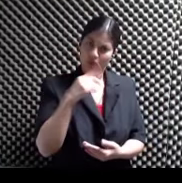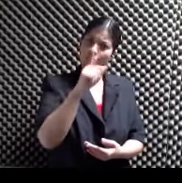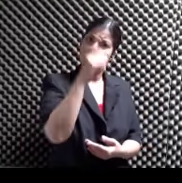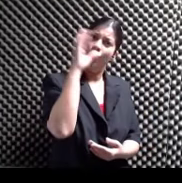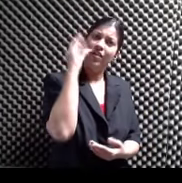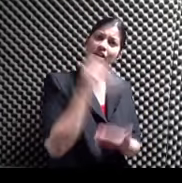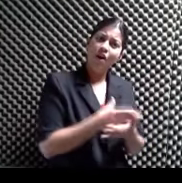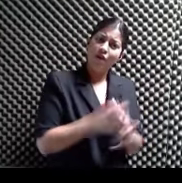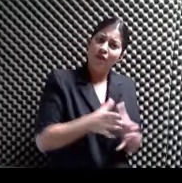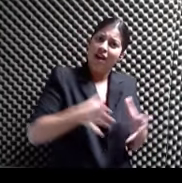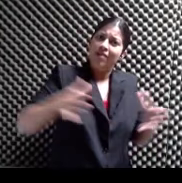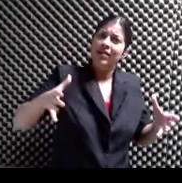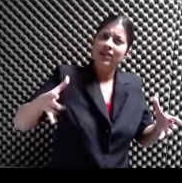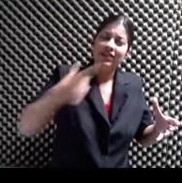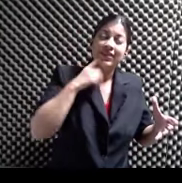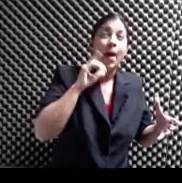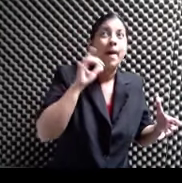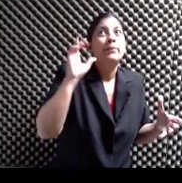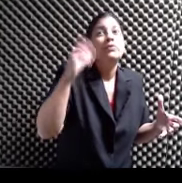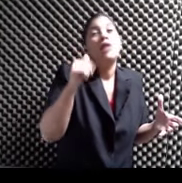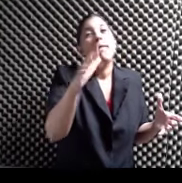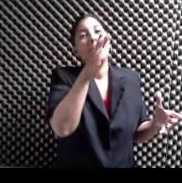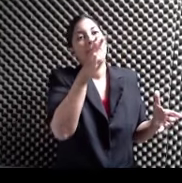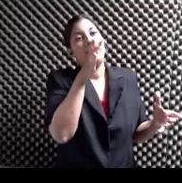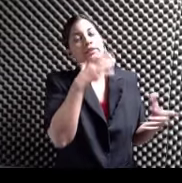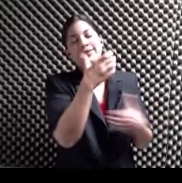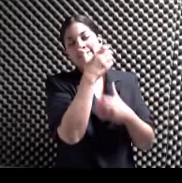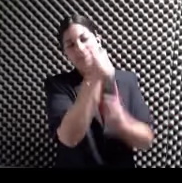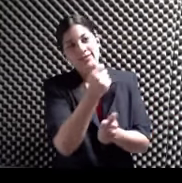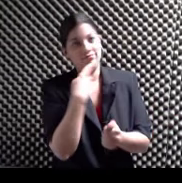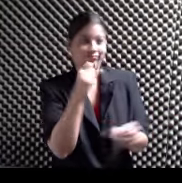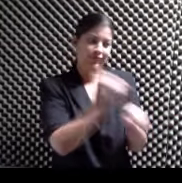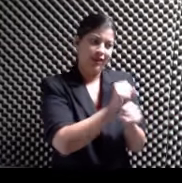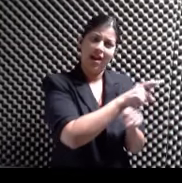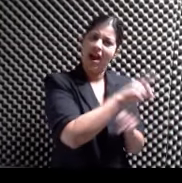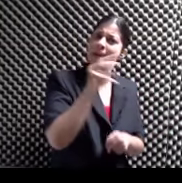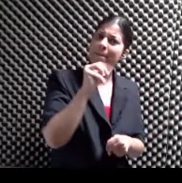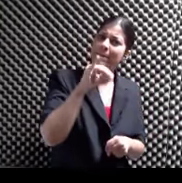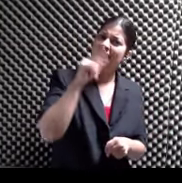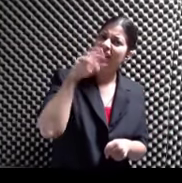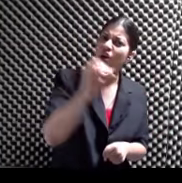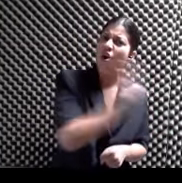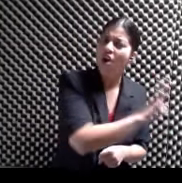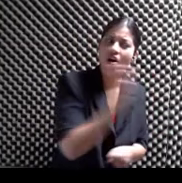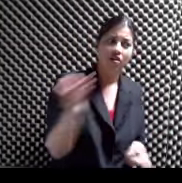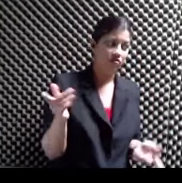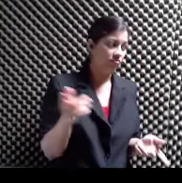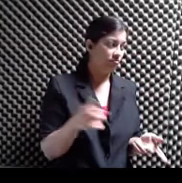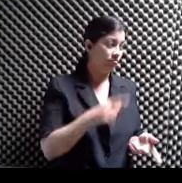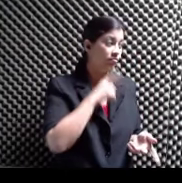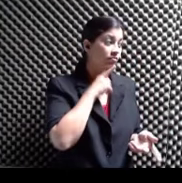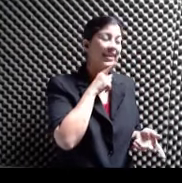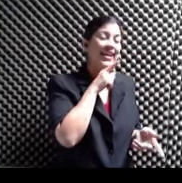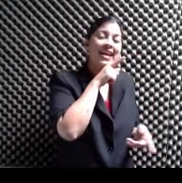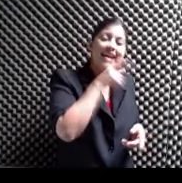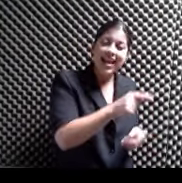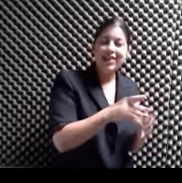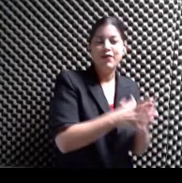Entonces a me pareció Una madre interesante Trabajar el mito del Pygmalion Y yo dije No, no, no Pero en el caso de Landolfi En este caso Él va a ser inflable Él es el que va a ser